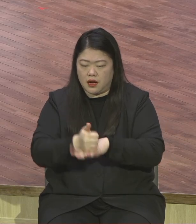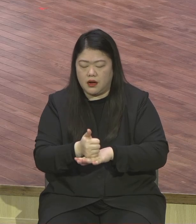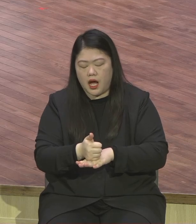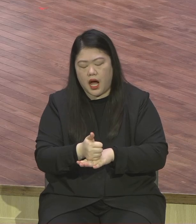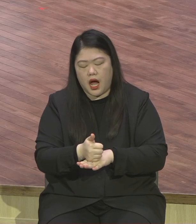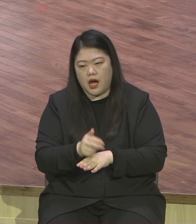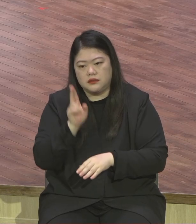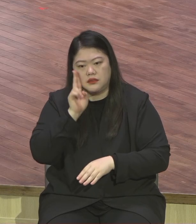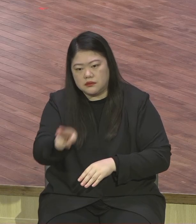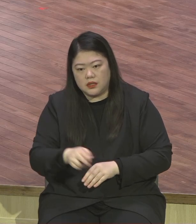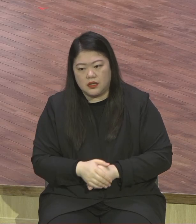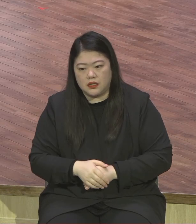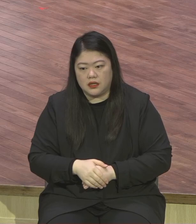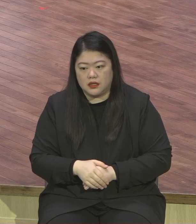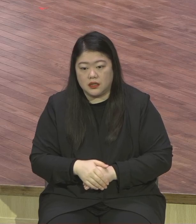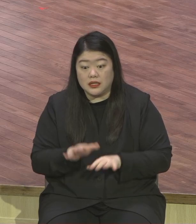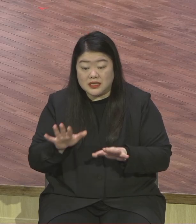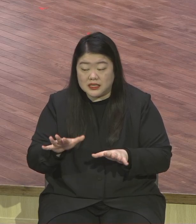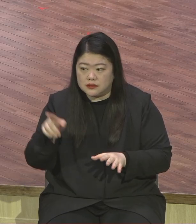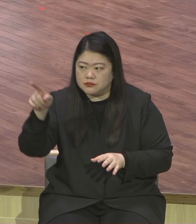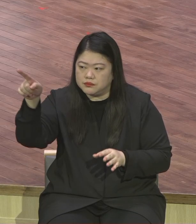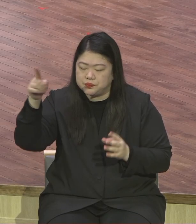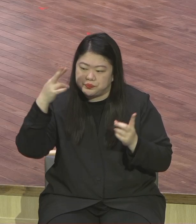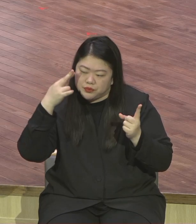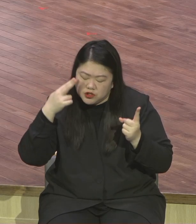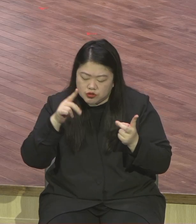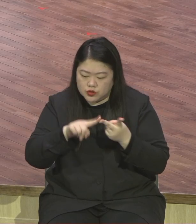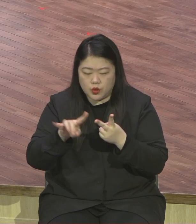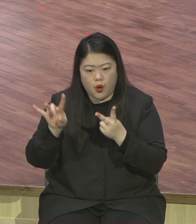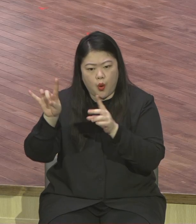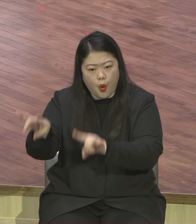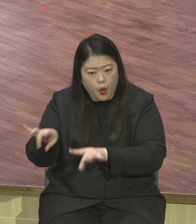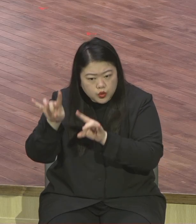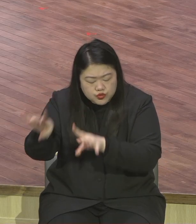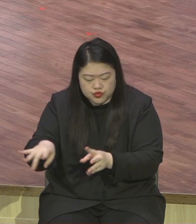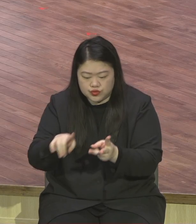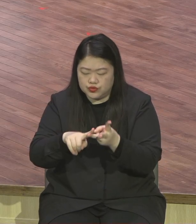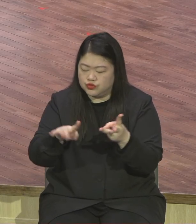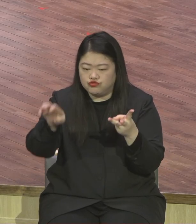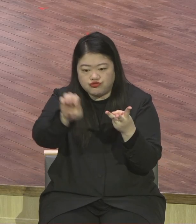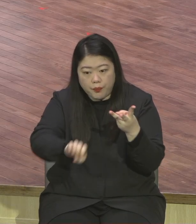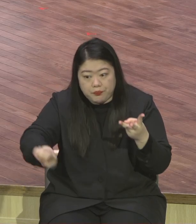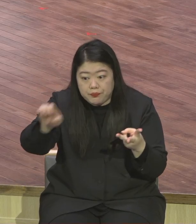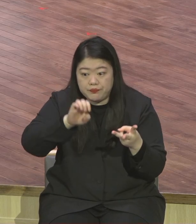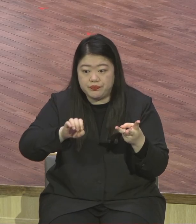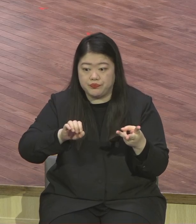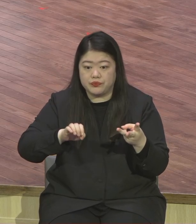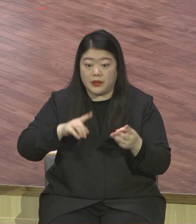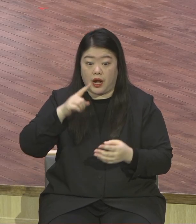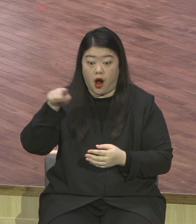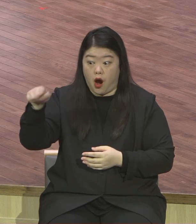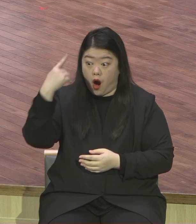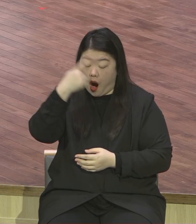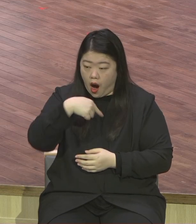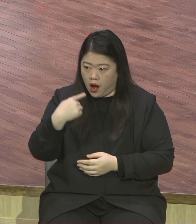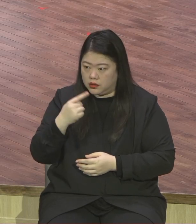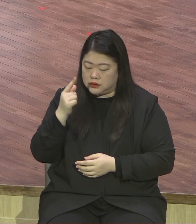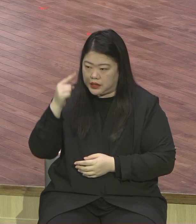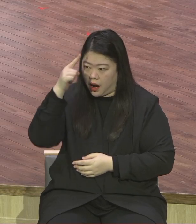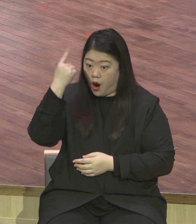전세계가 지금 아시아인에 대해서 그렇게 혐오 범죄가 증가하고 있다라는